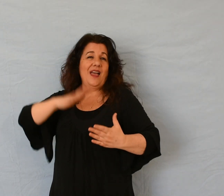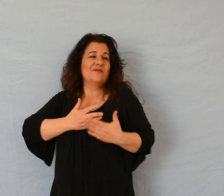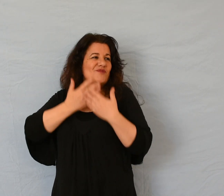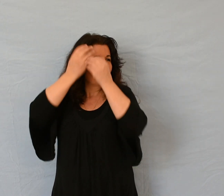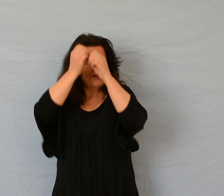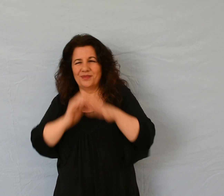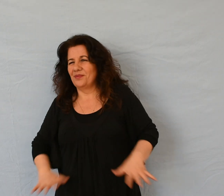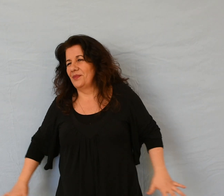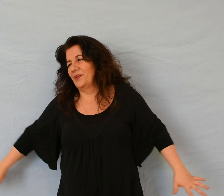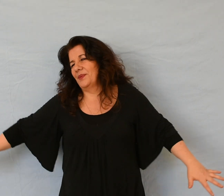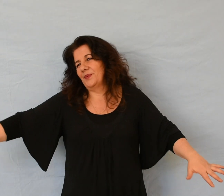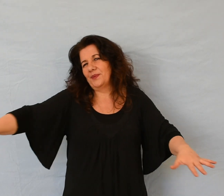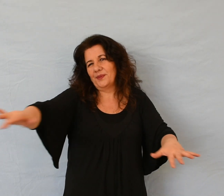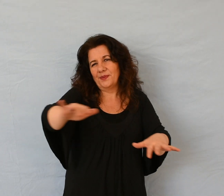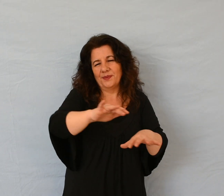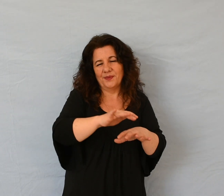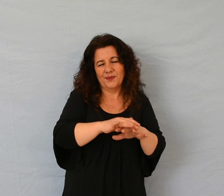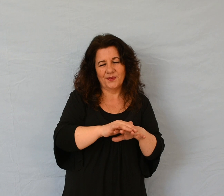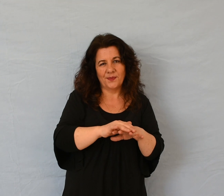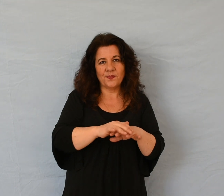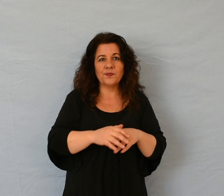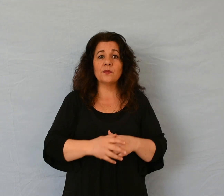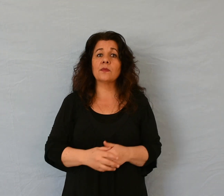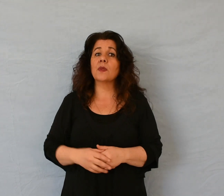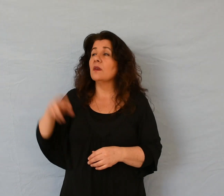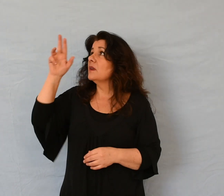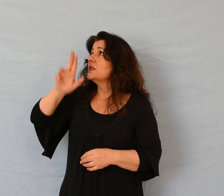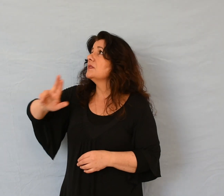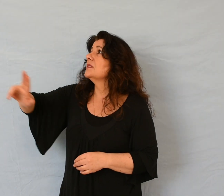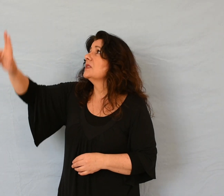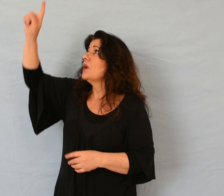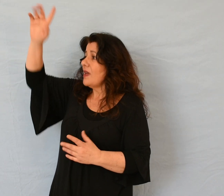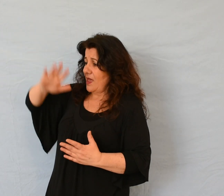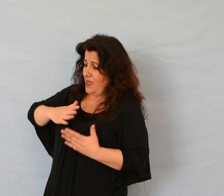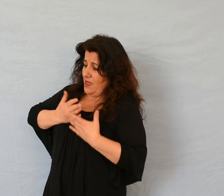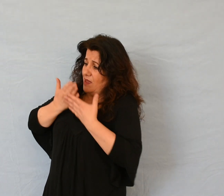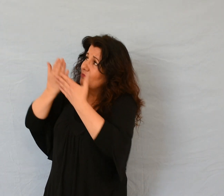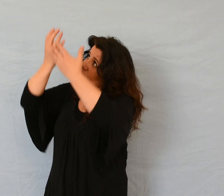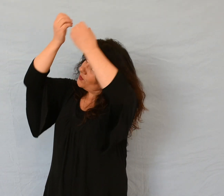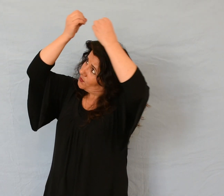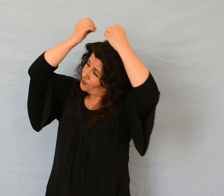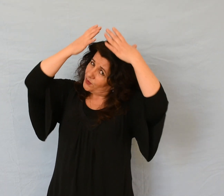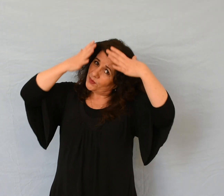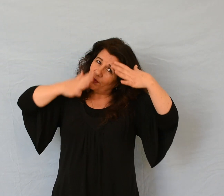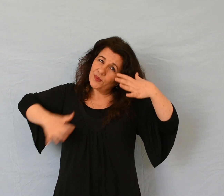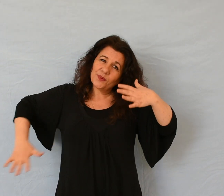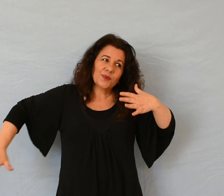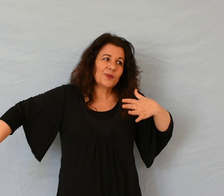Que ton amour, Seigneur, soit sur nous, comme notre espoir